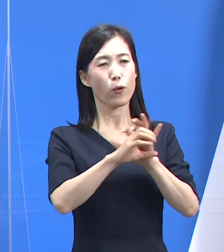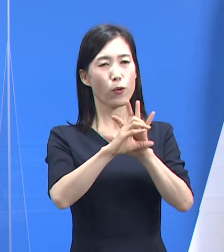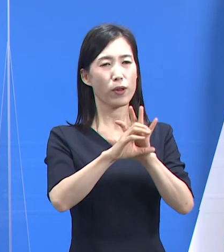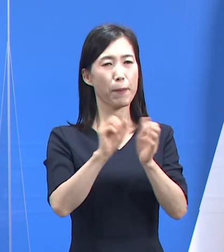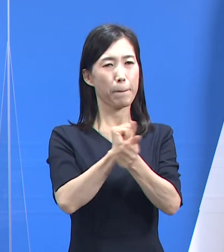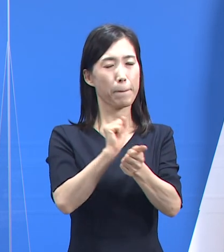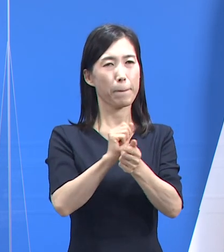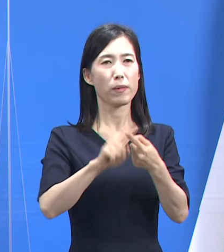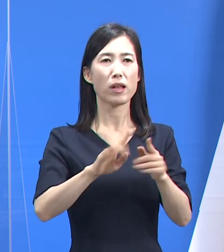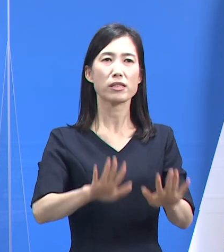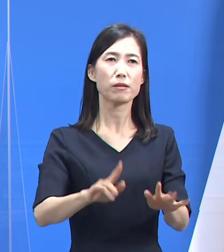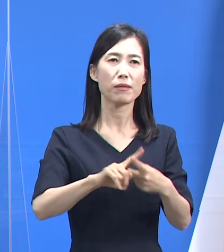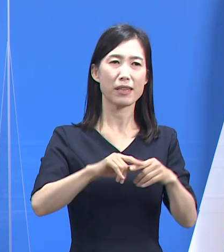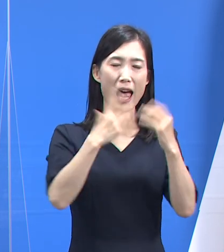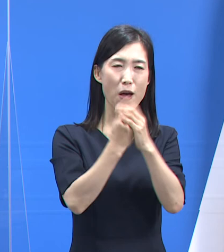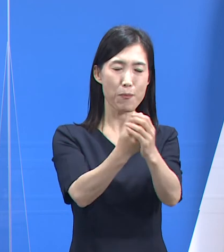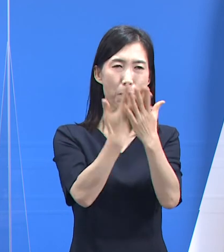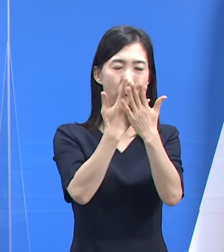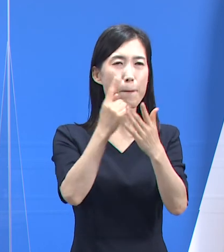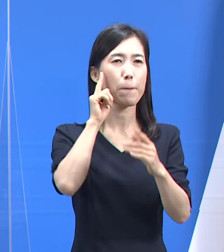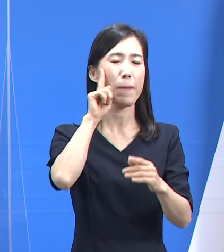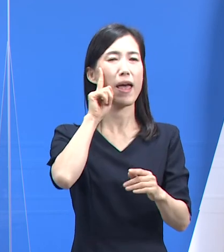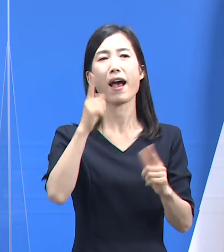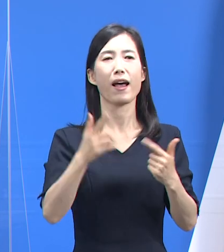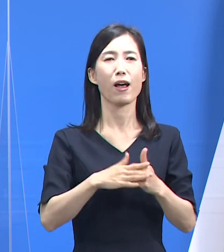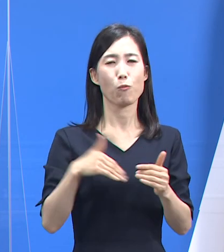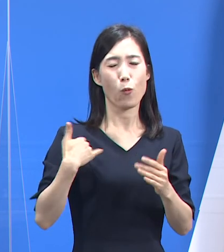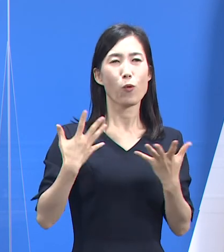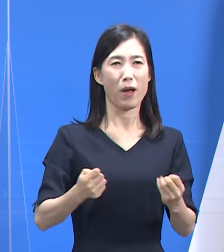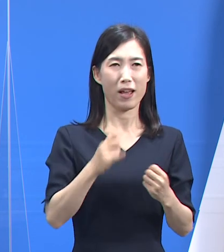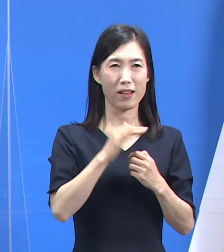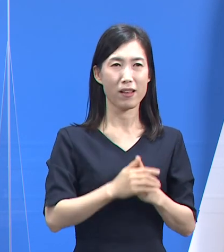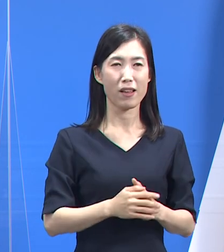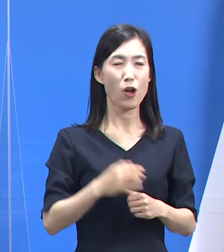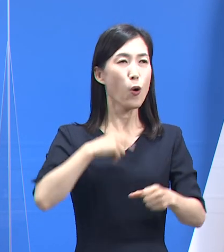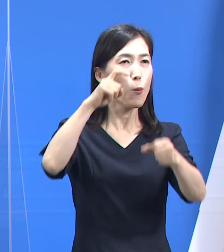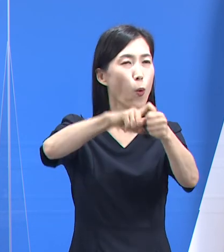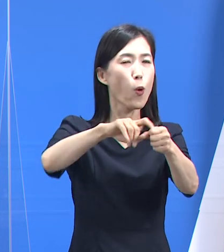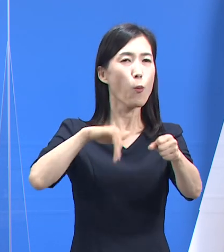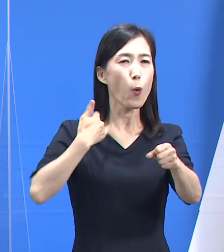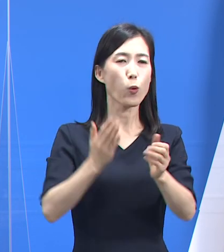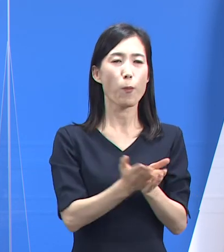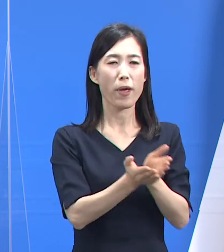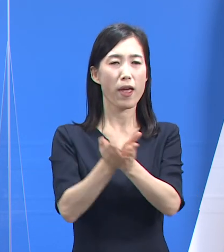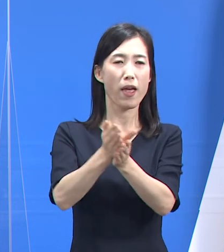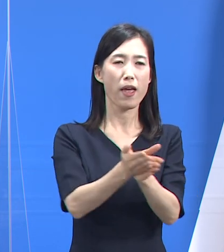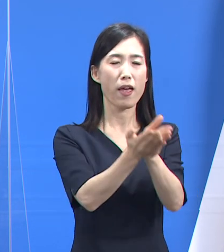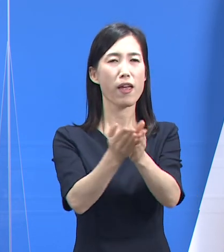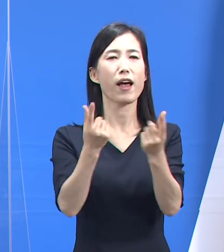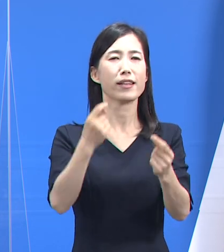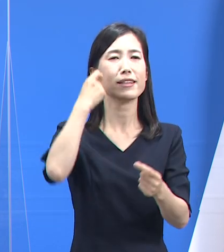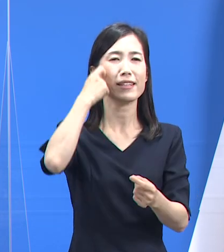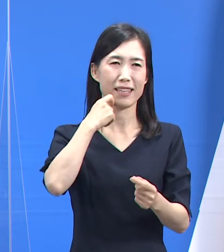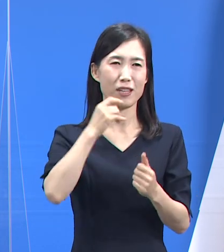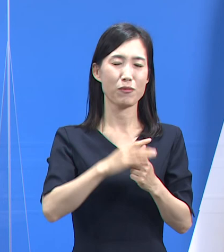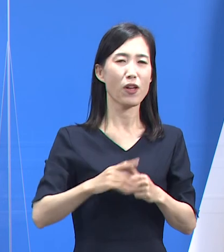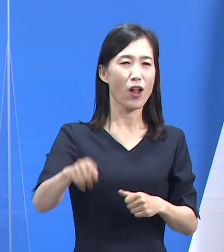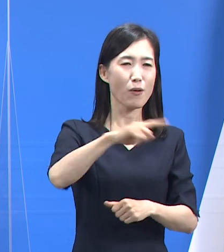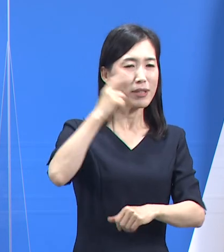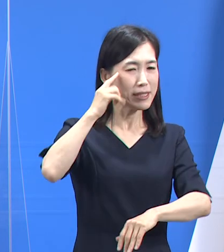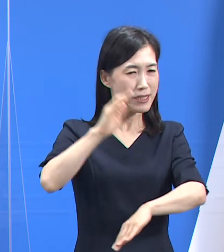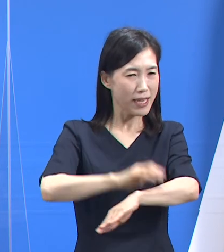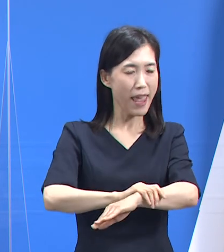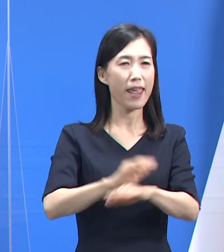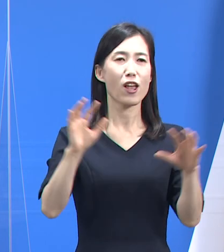것이 많습니다. 항로를 모른 채 떠난 항해가 지속되고 있습니다. 공동체의 지혜를 모으고 용기를 합쳐